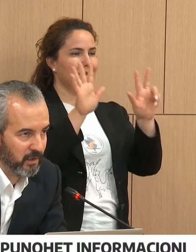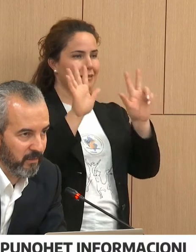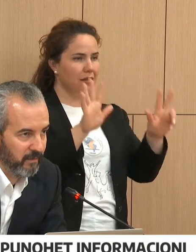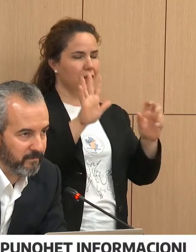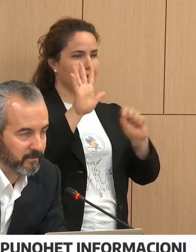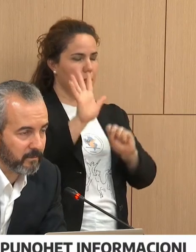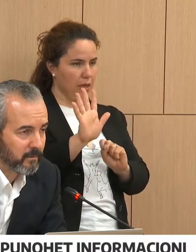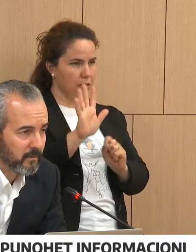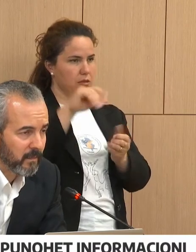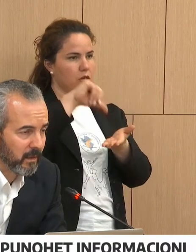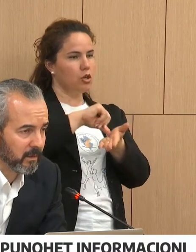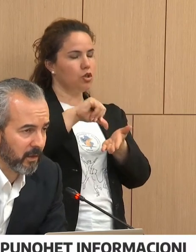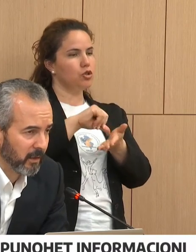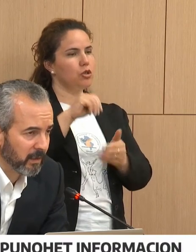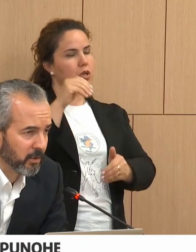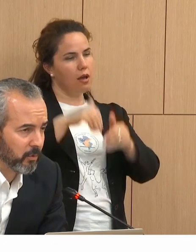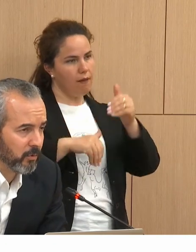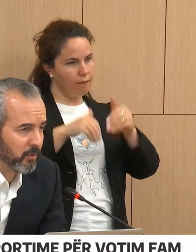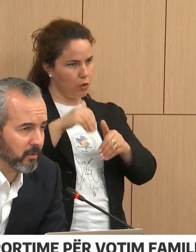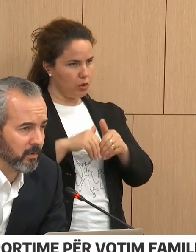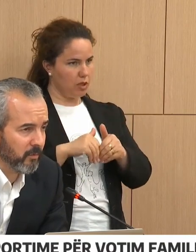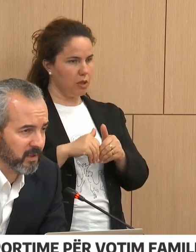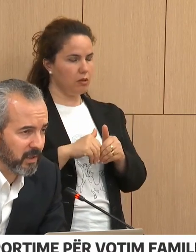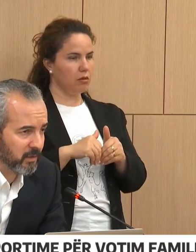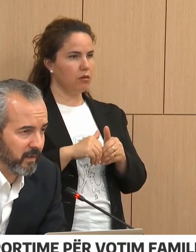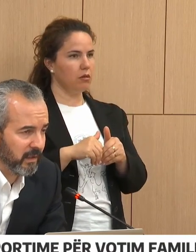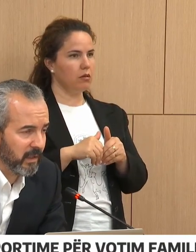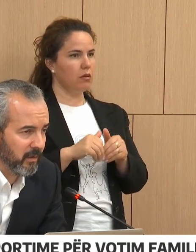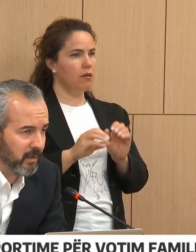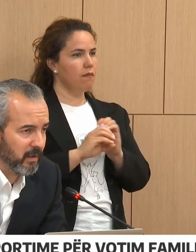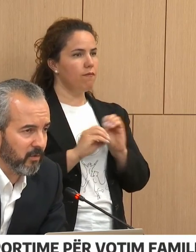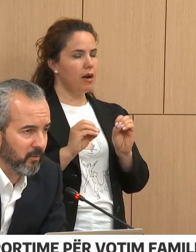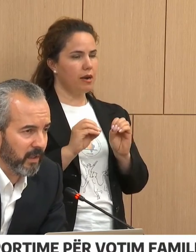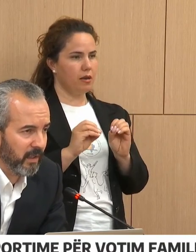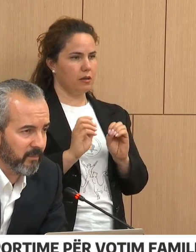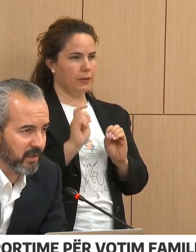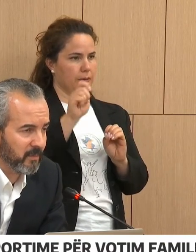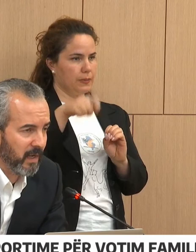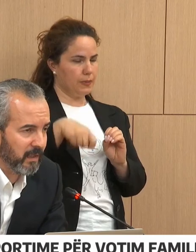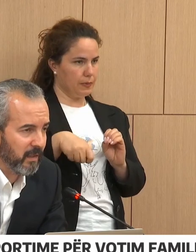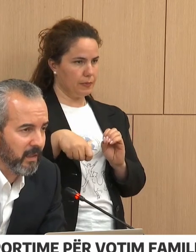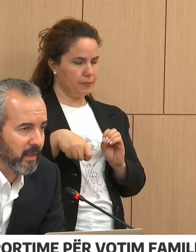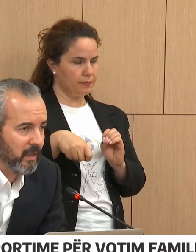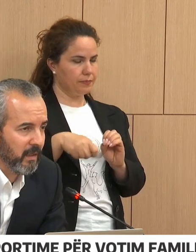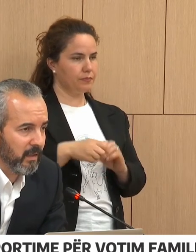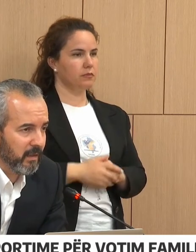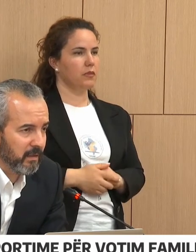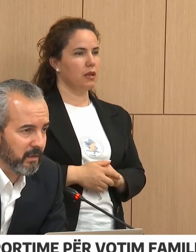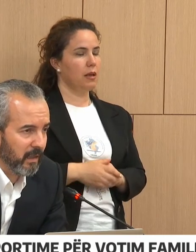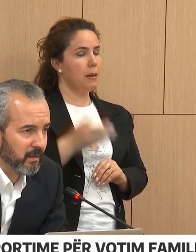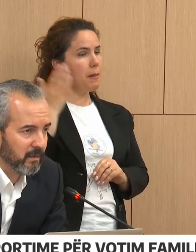qëndrat e votimit të dhëna që unë prezentohen në lidur me pjesmarin